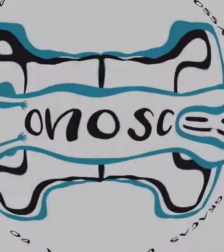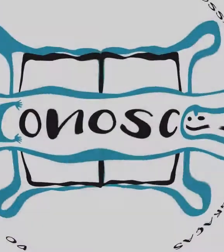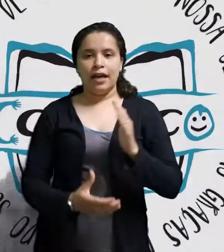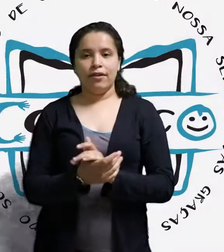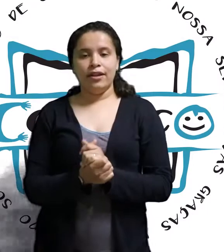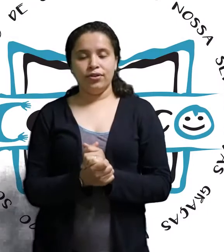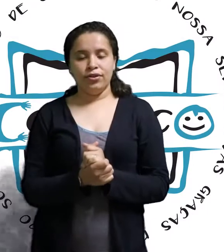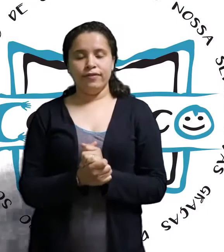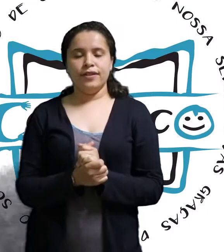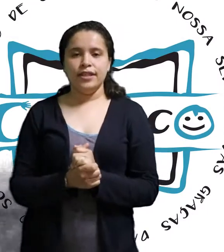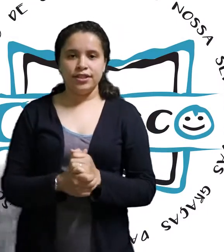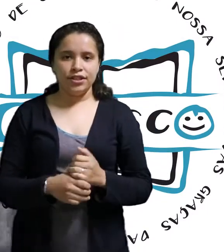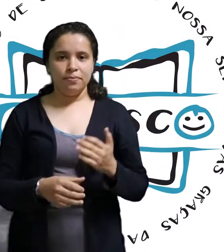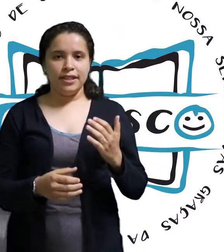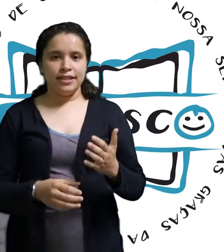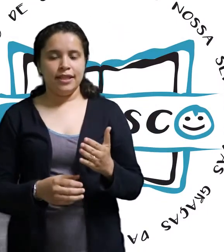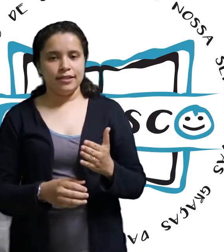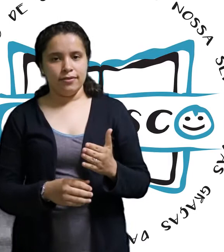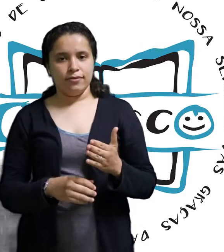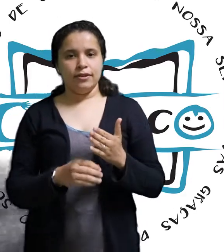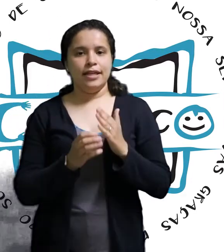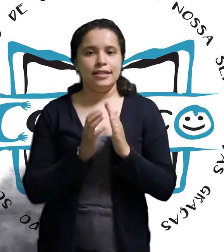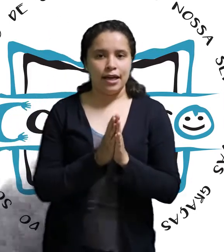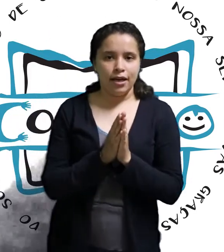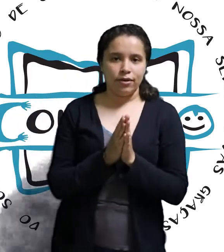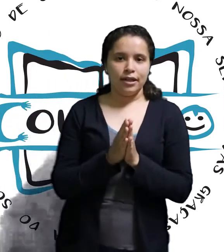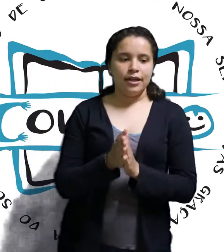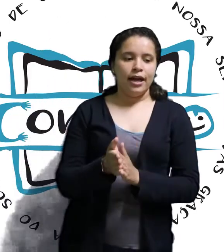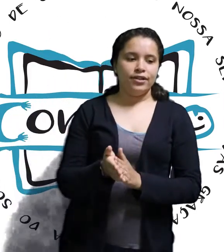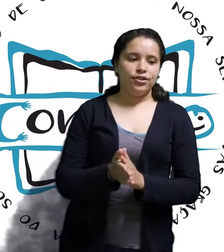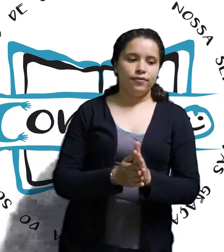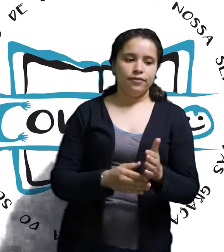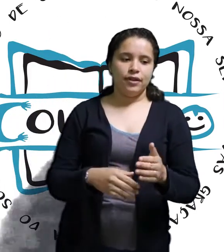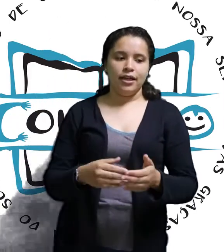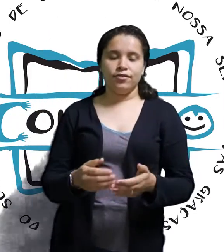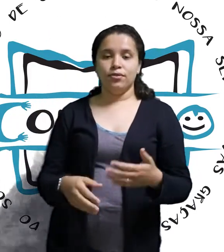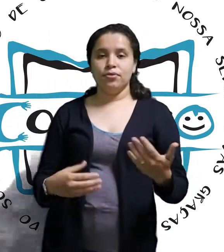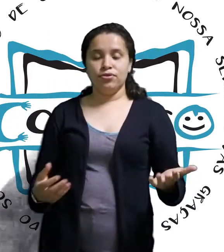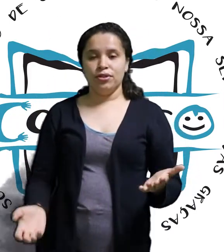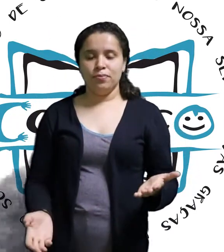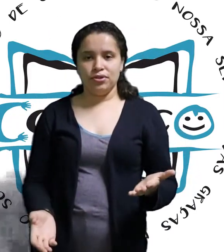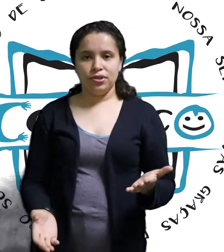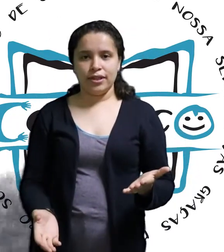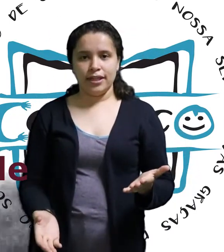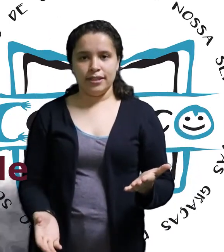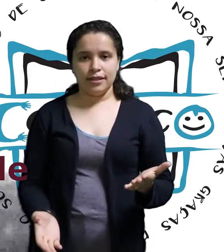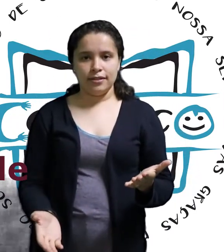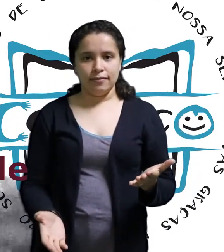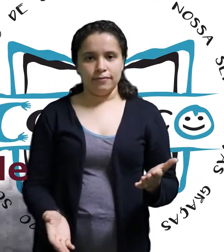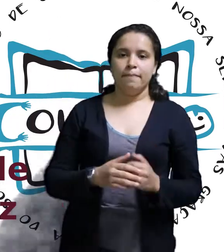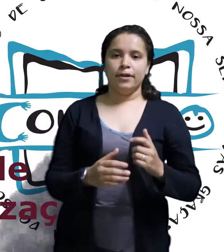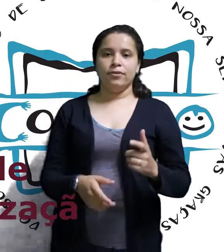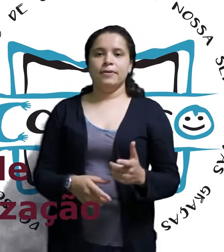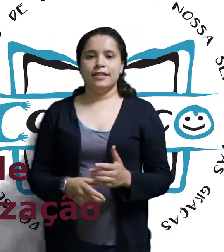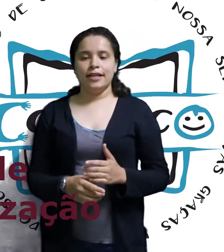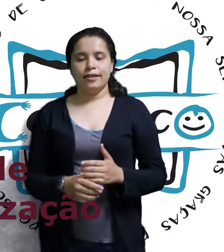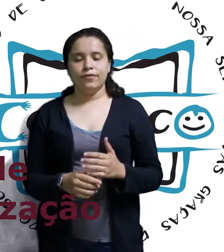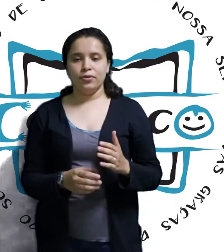Aula 9 de administração. Nessa aula a gente vai falar sobre os tipos de organização. Para começar, vou